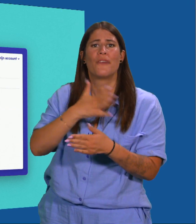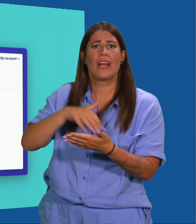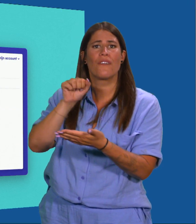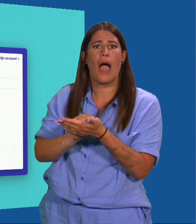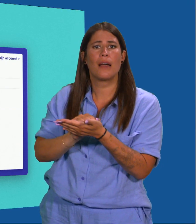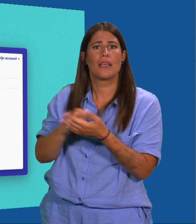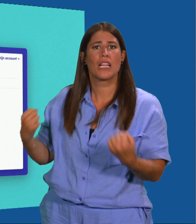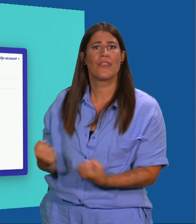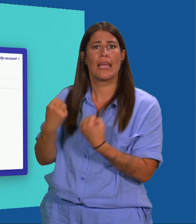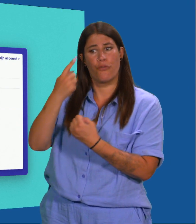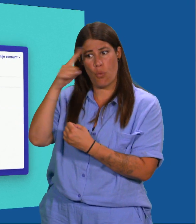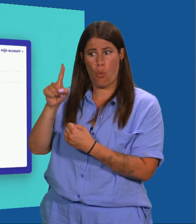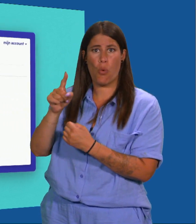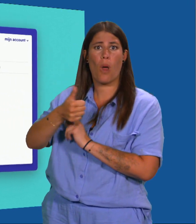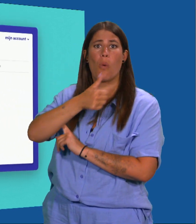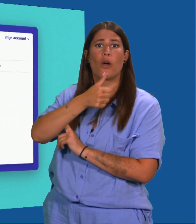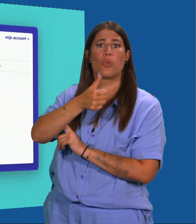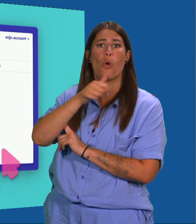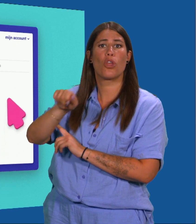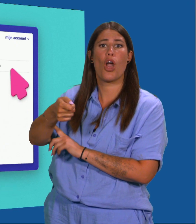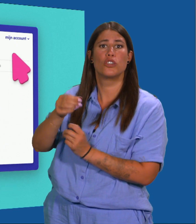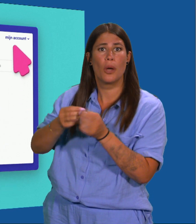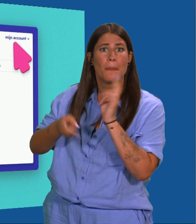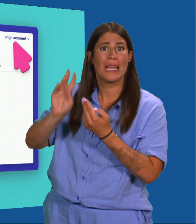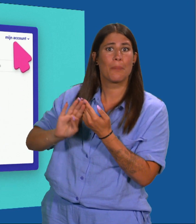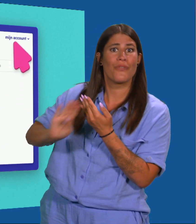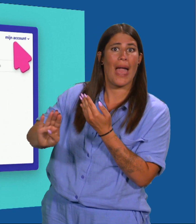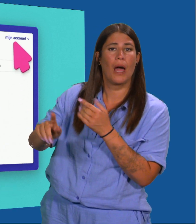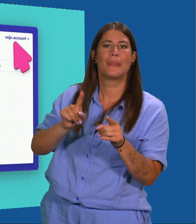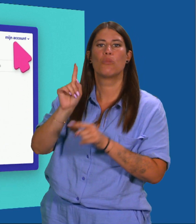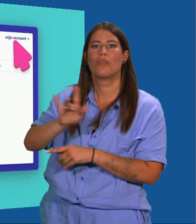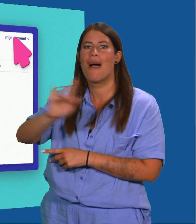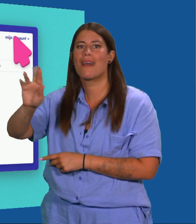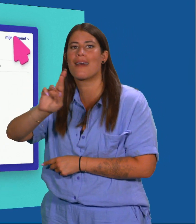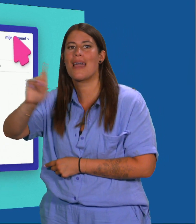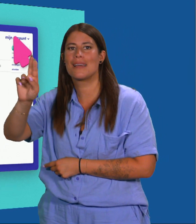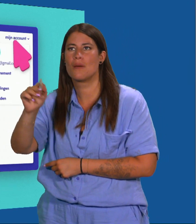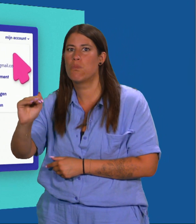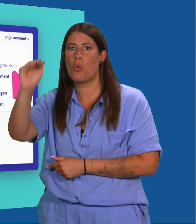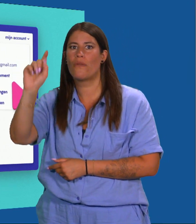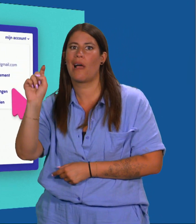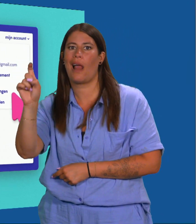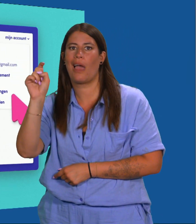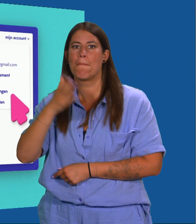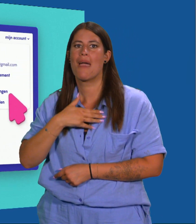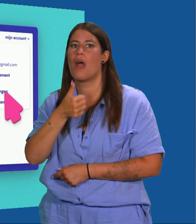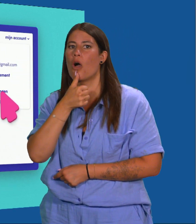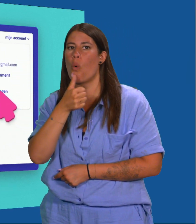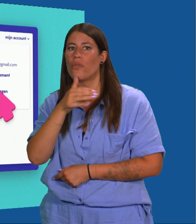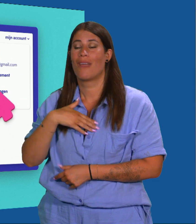nog beter te beveiligen? Klik dan rechtsbovenaan op Mijn account. Klik op